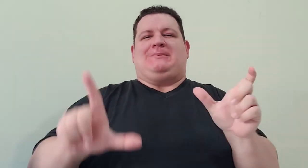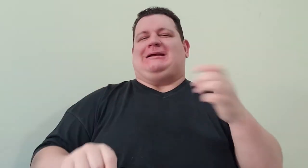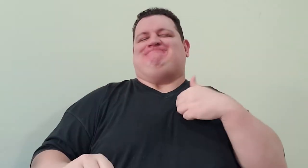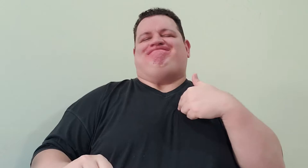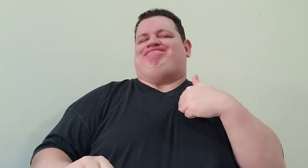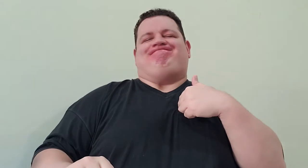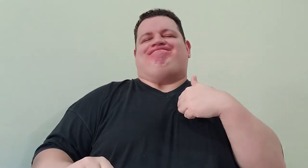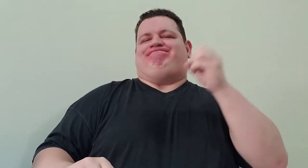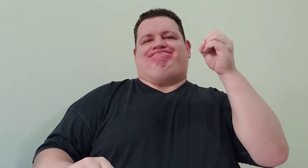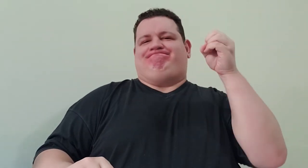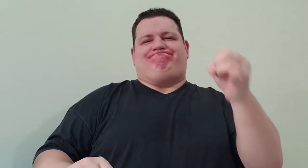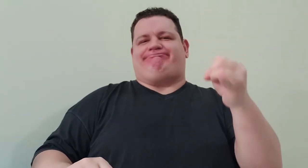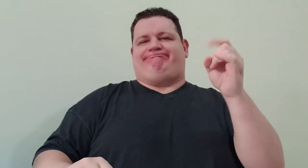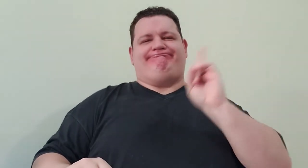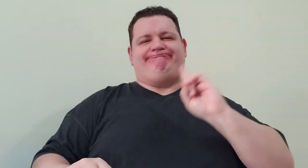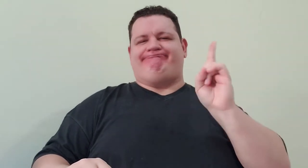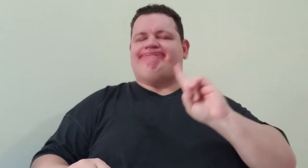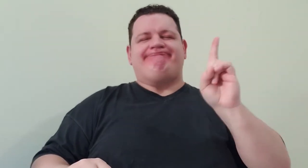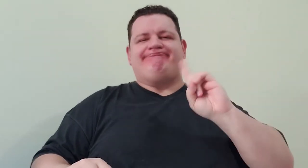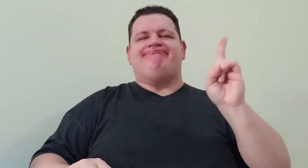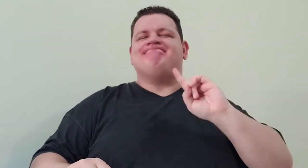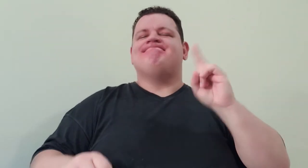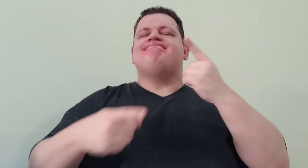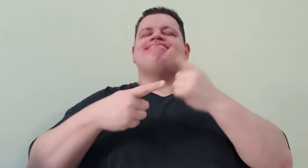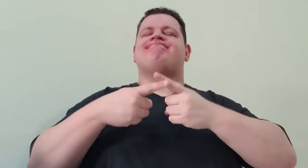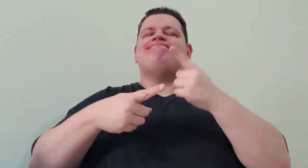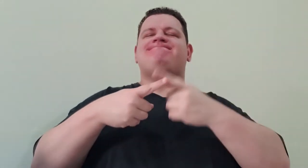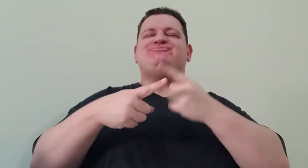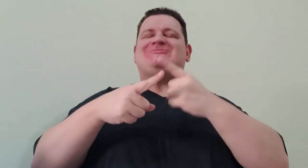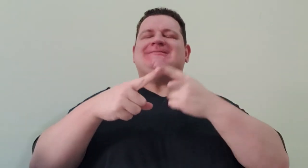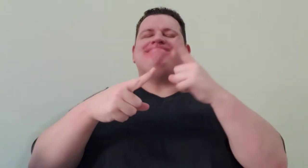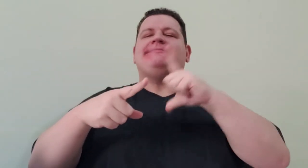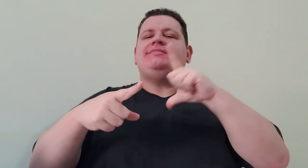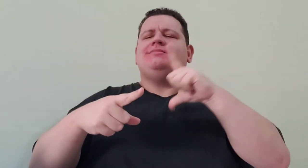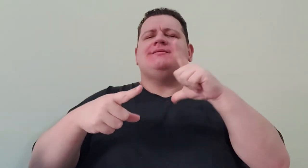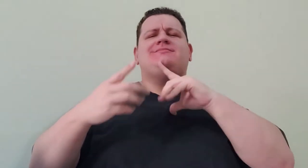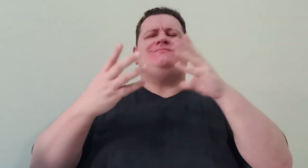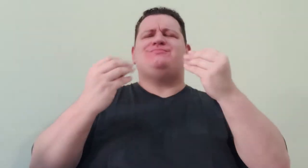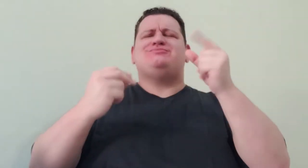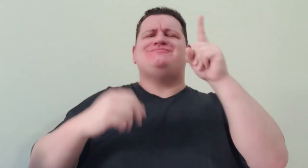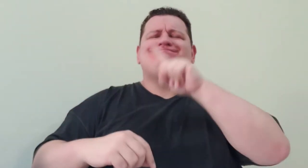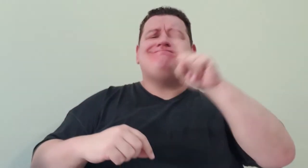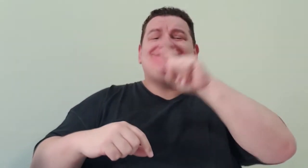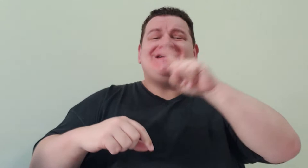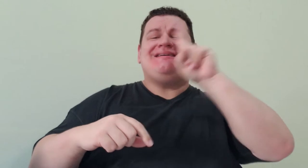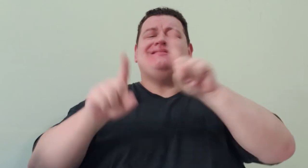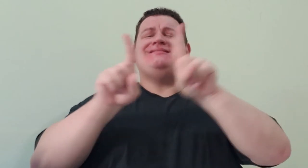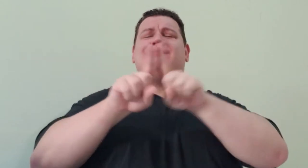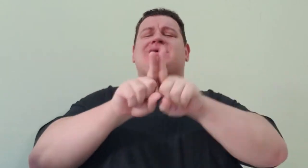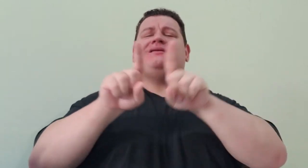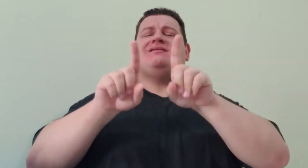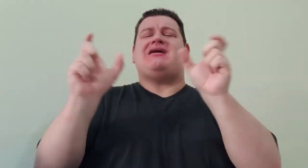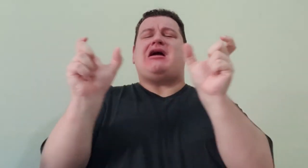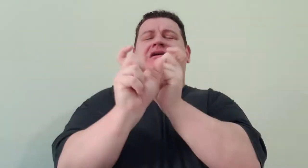Porque ela é muito falha na construção de frases e na formação de palavras.